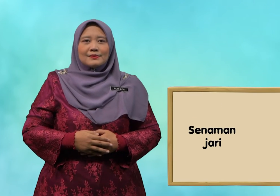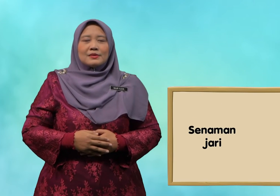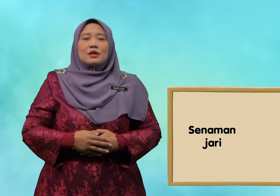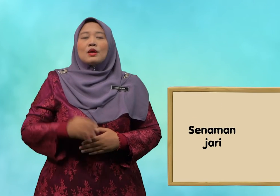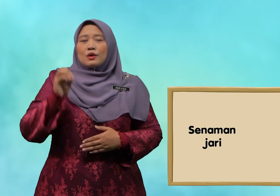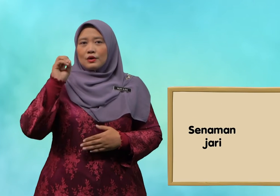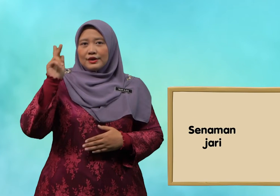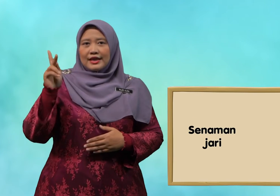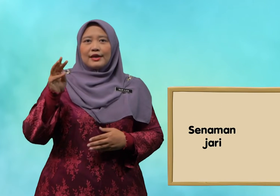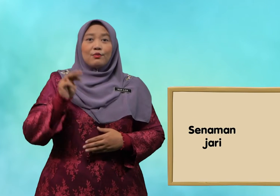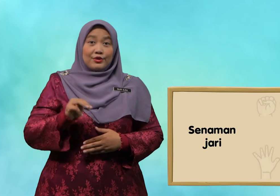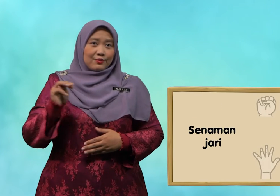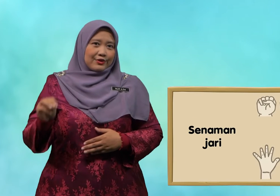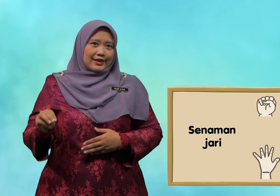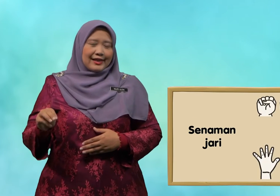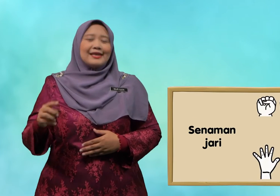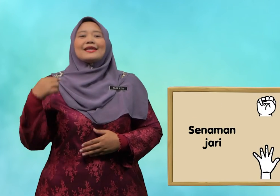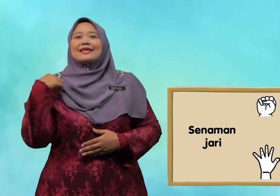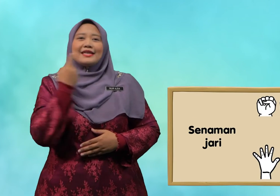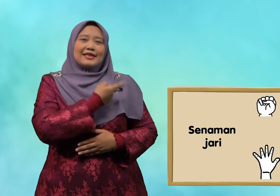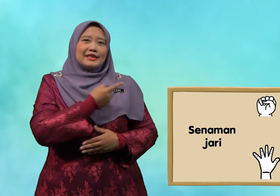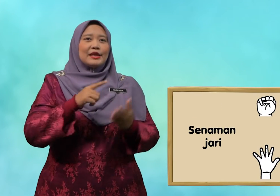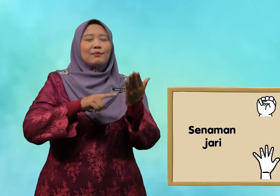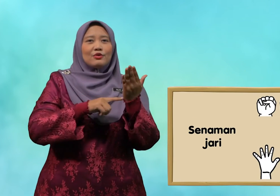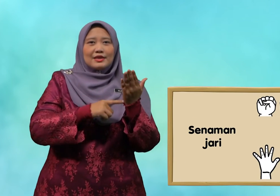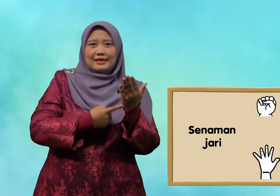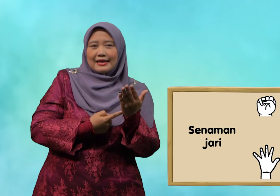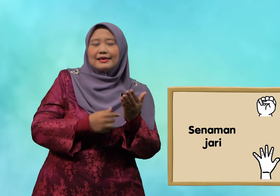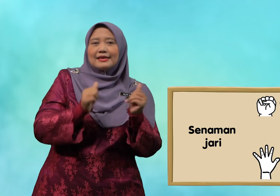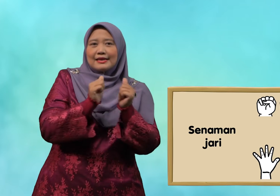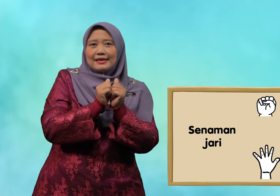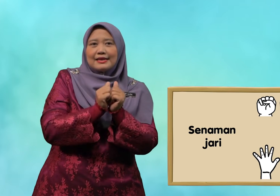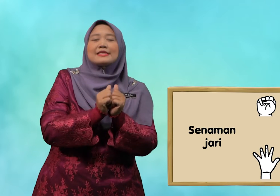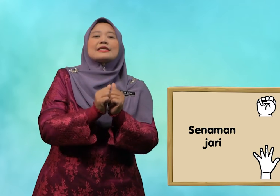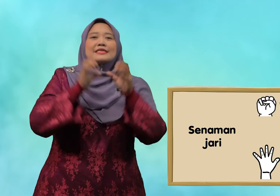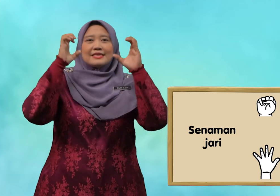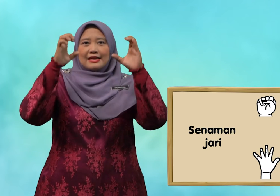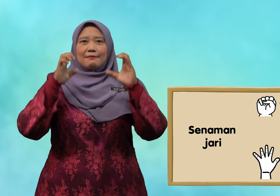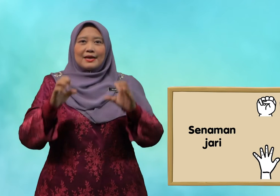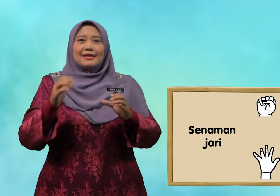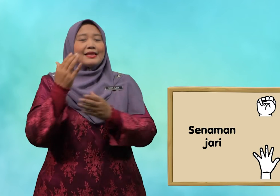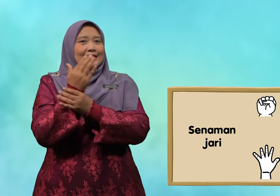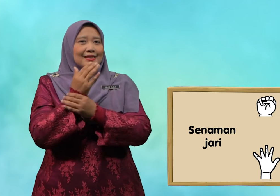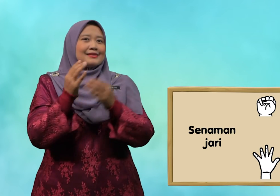Okey, murid-murid. Kita mulakan dengan senaman tangan.